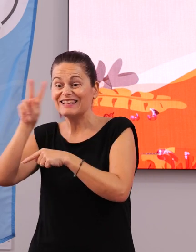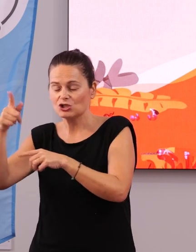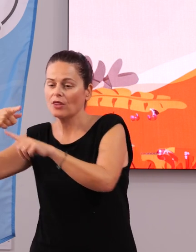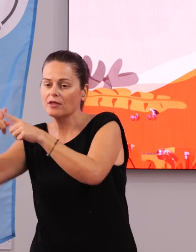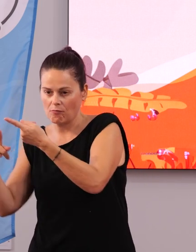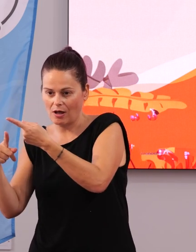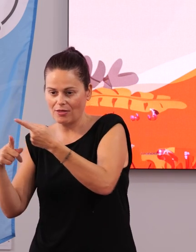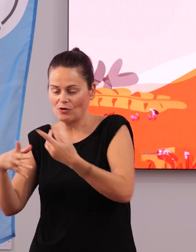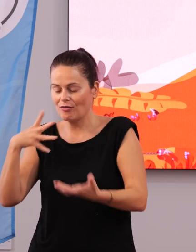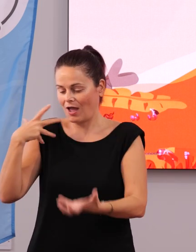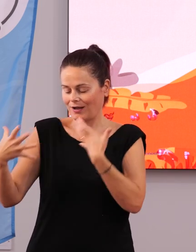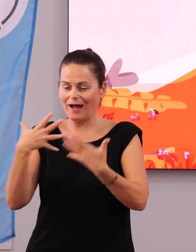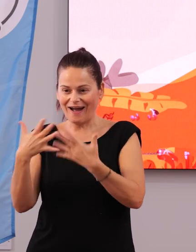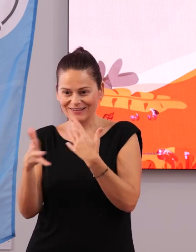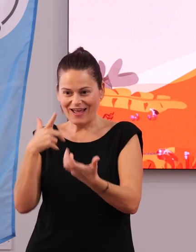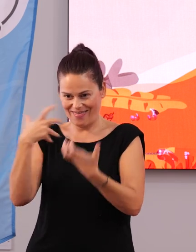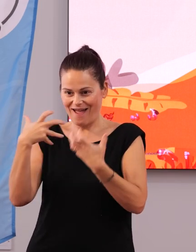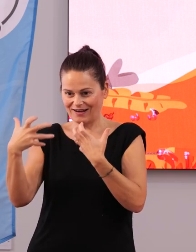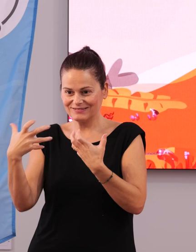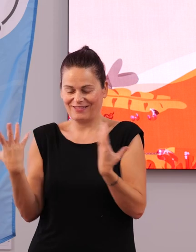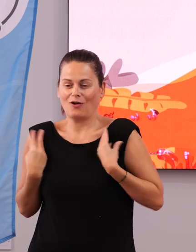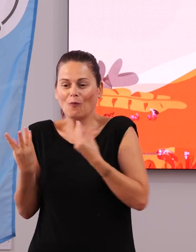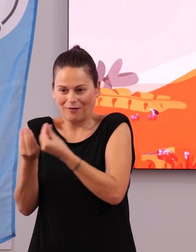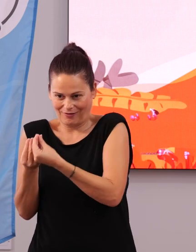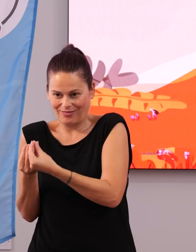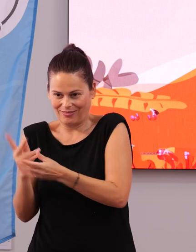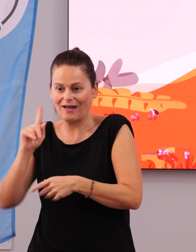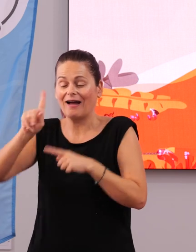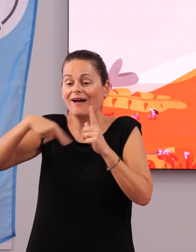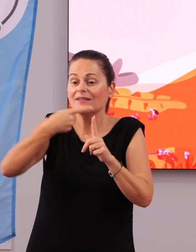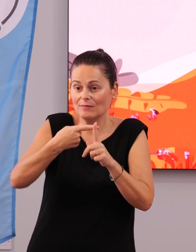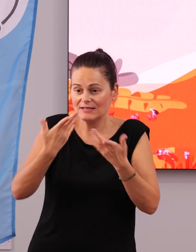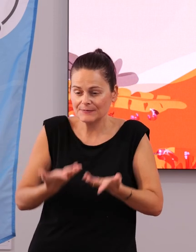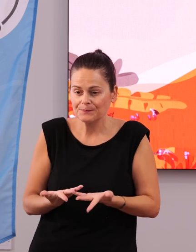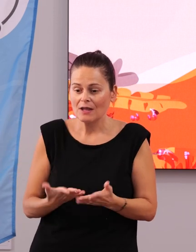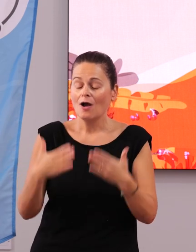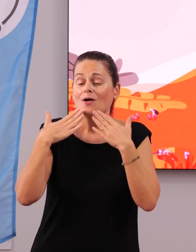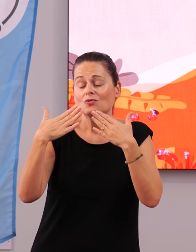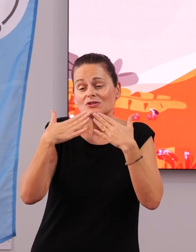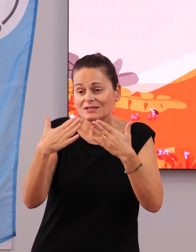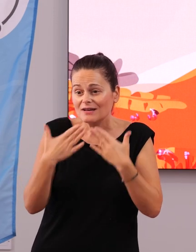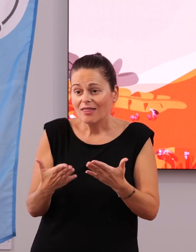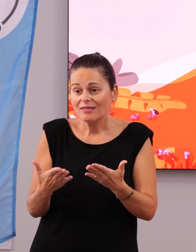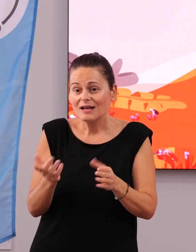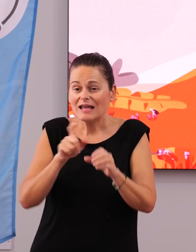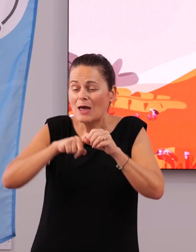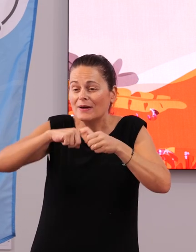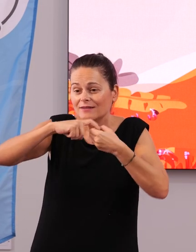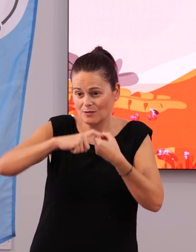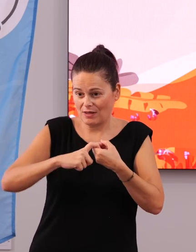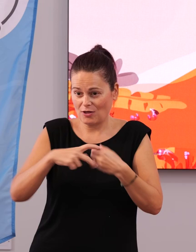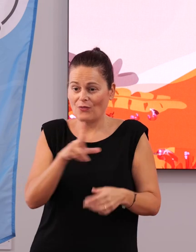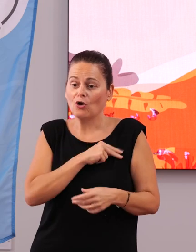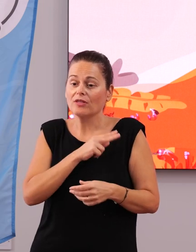creativo y artístico de convivencia. Además, aquí agradecer también la implicación de la